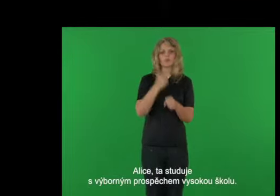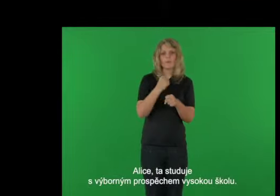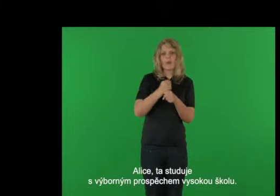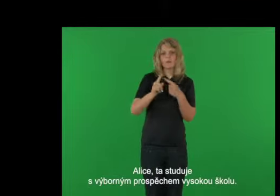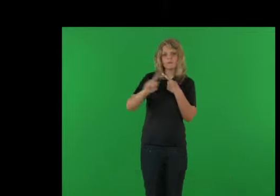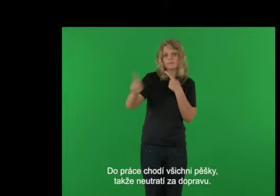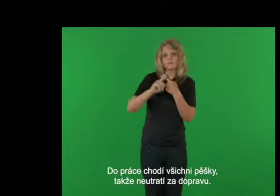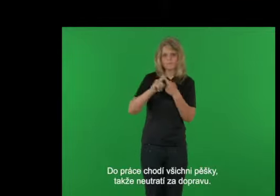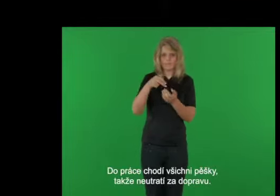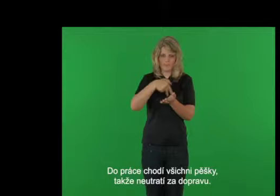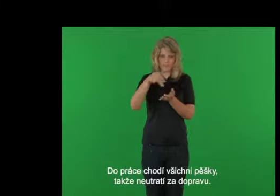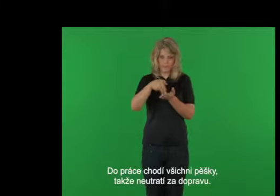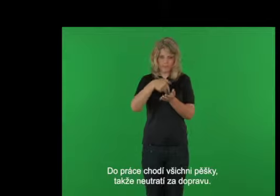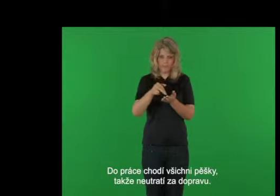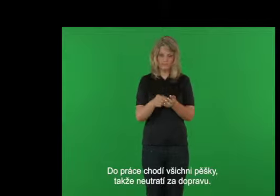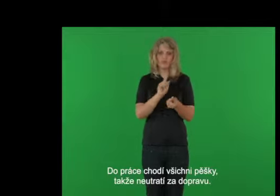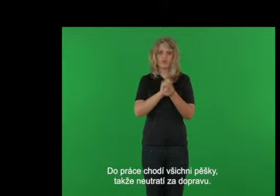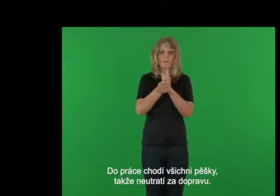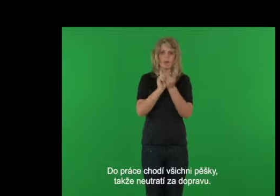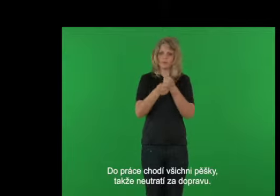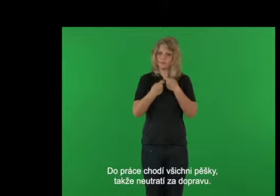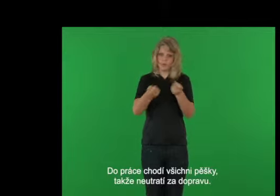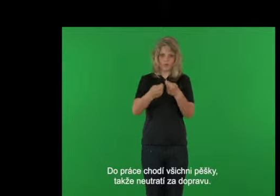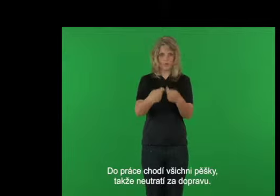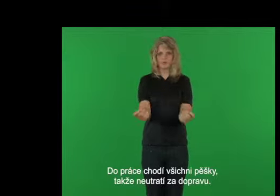Do práce chodí všichni pěšky, takže neutratí za dopravu.